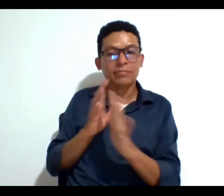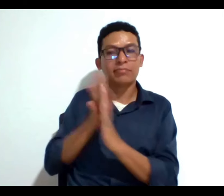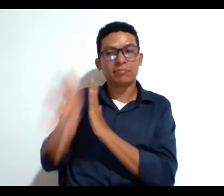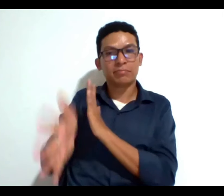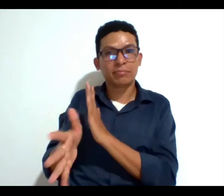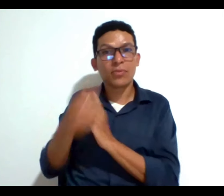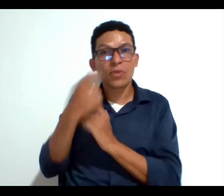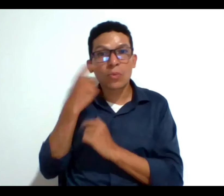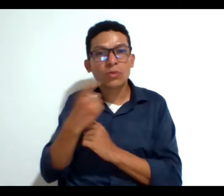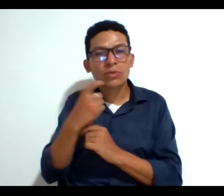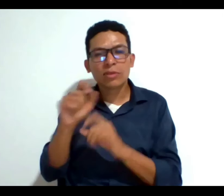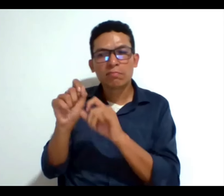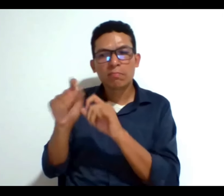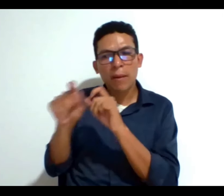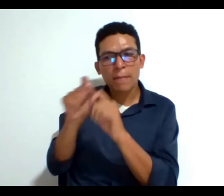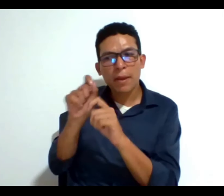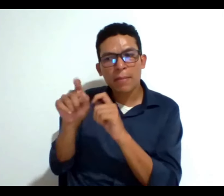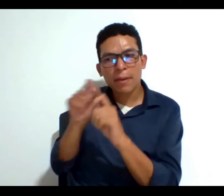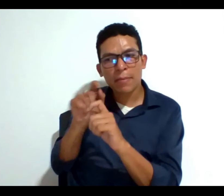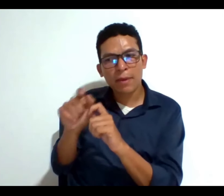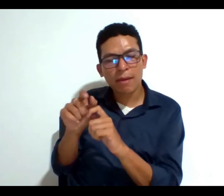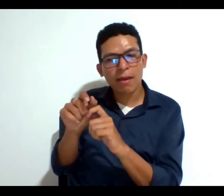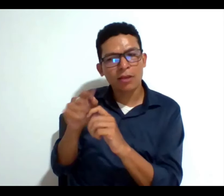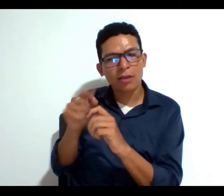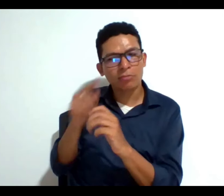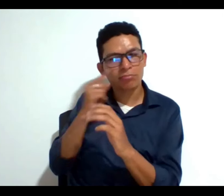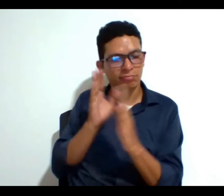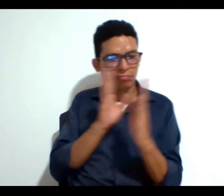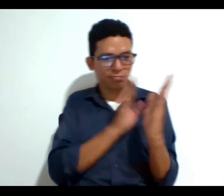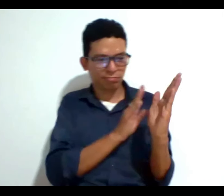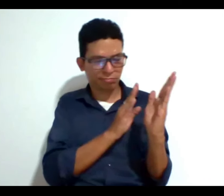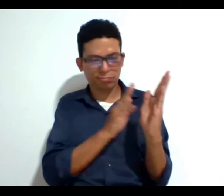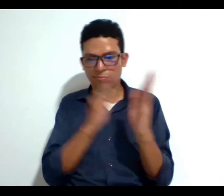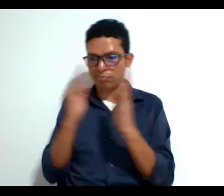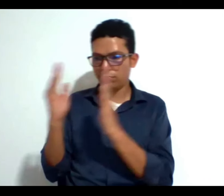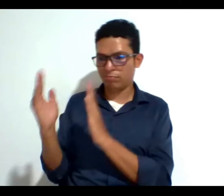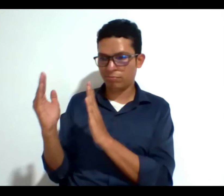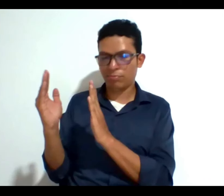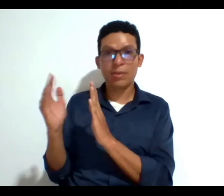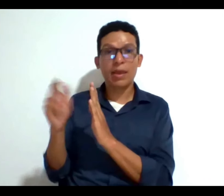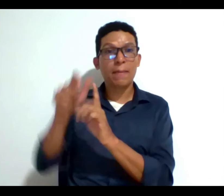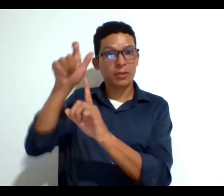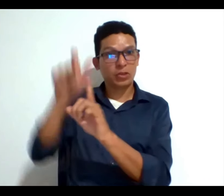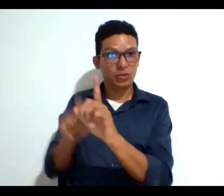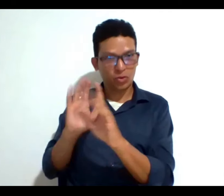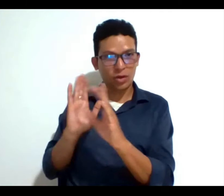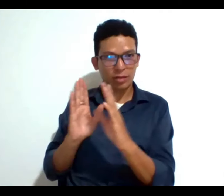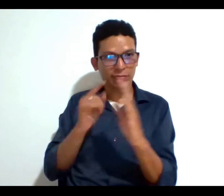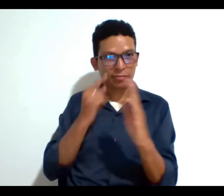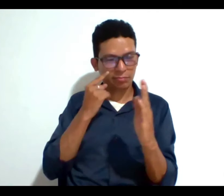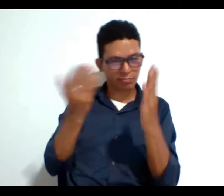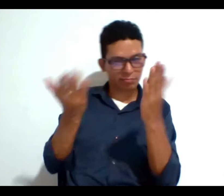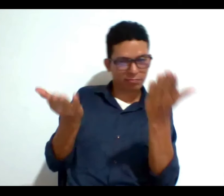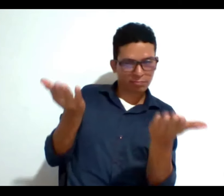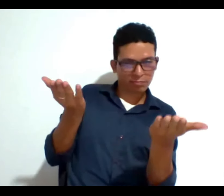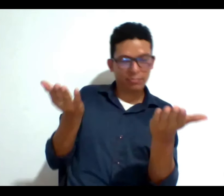a través de preguntas que el paciente haga comparaciones el paciente la persona disculpen la persona haga comparaciones entre determinados